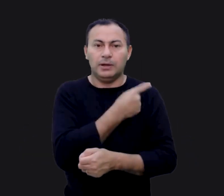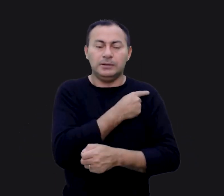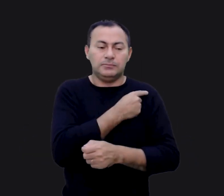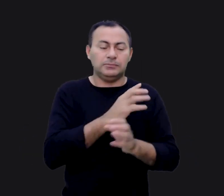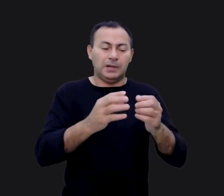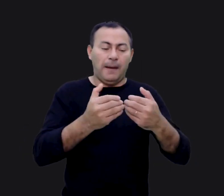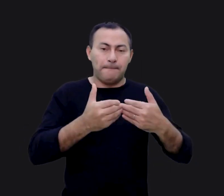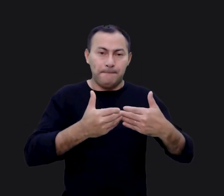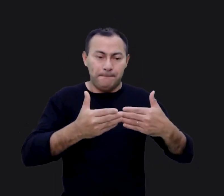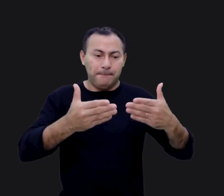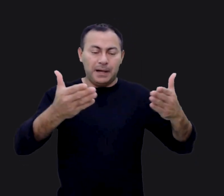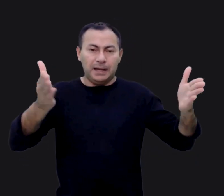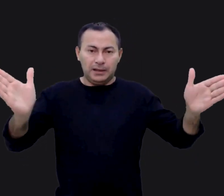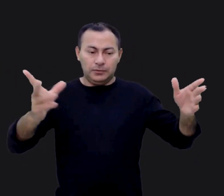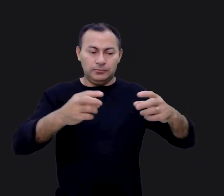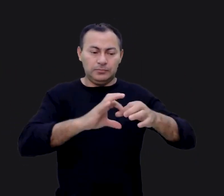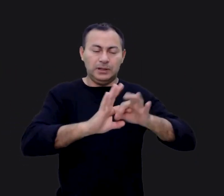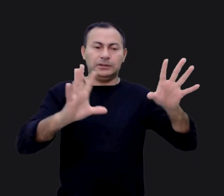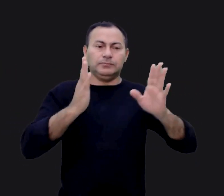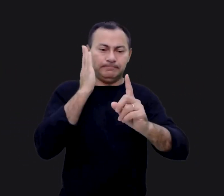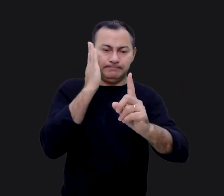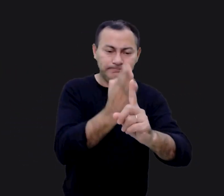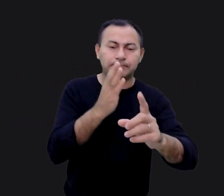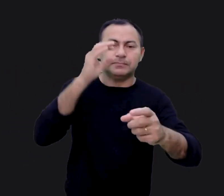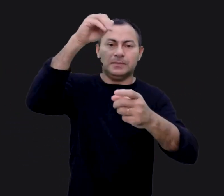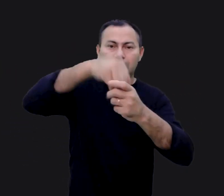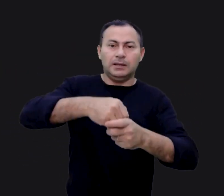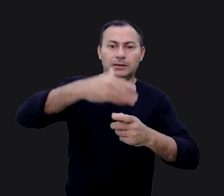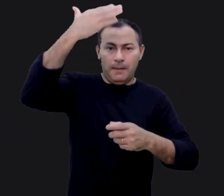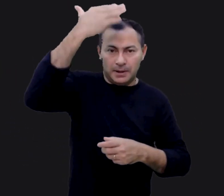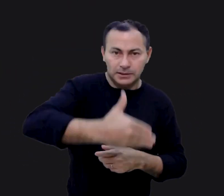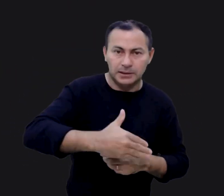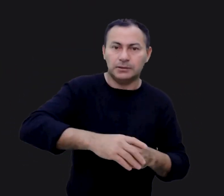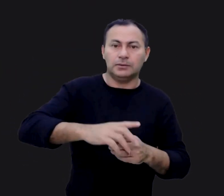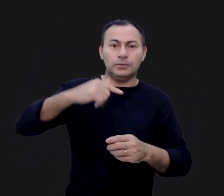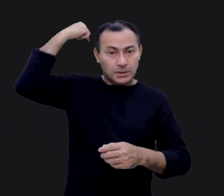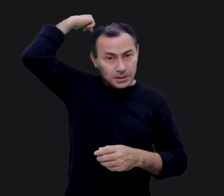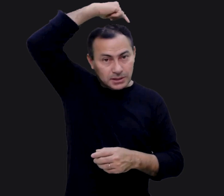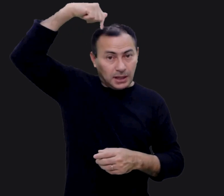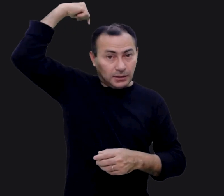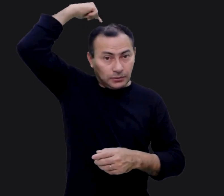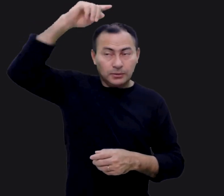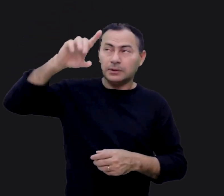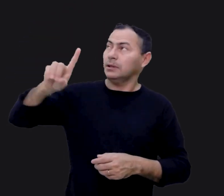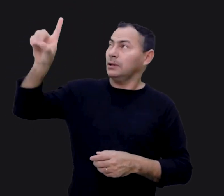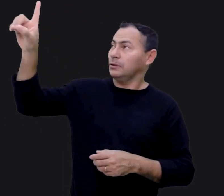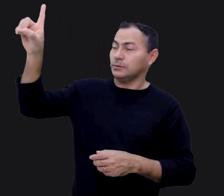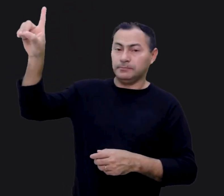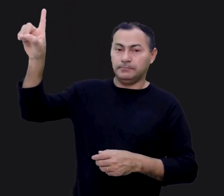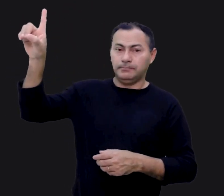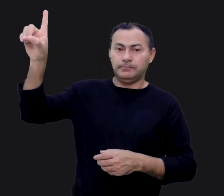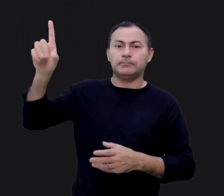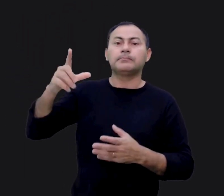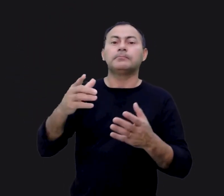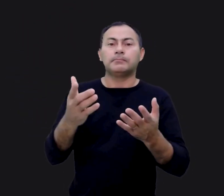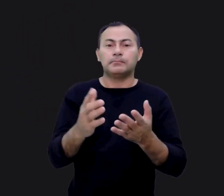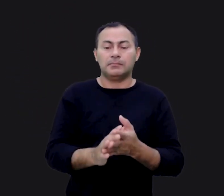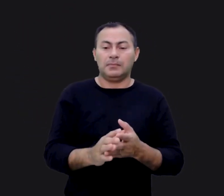nós, rasgando a cortina e nos deixando direto lá, na presença do santo Deus. E desde que